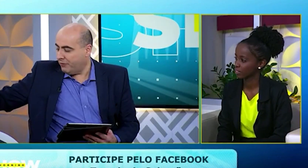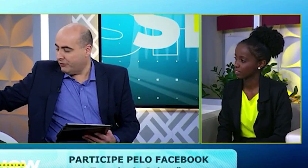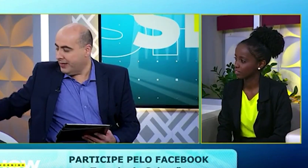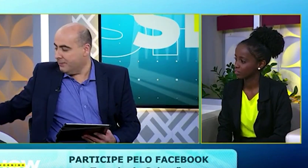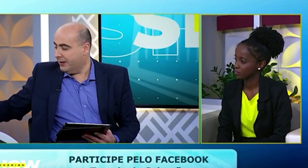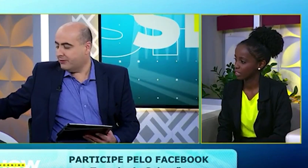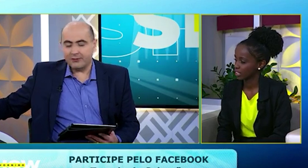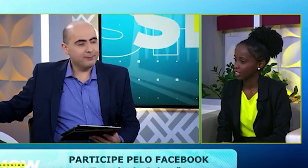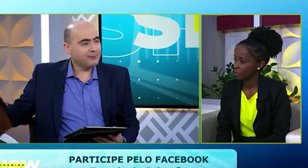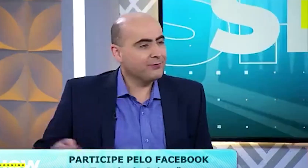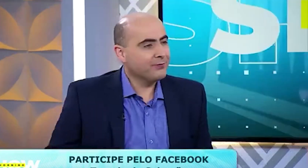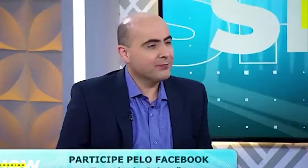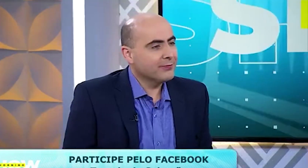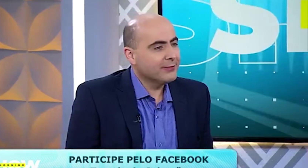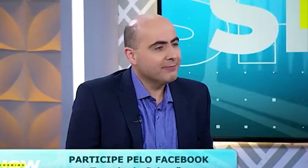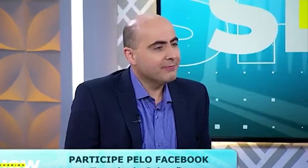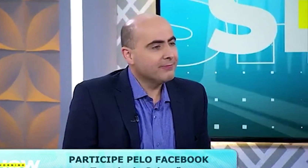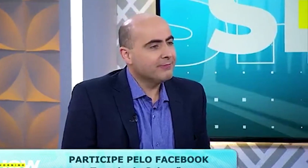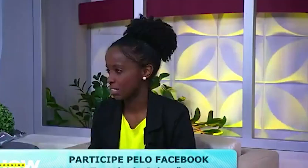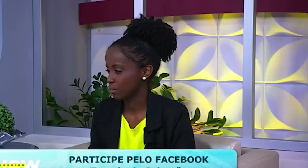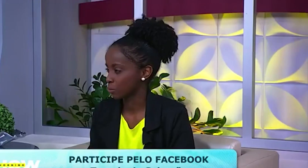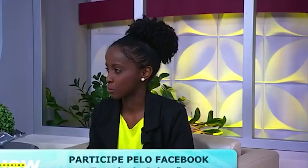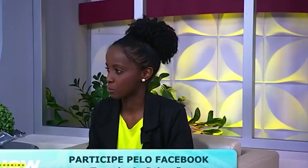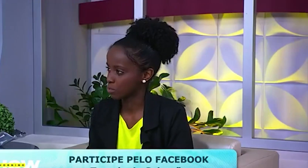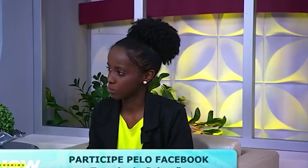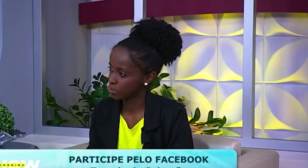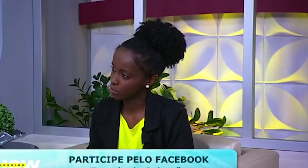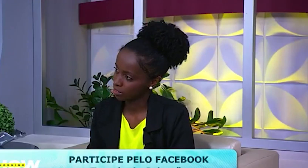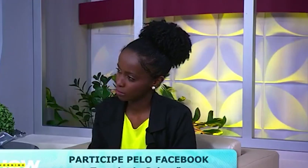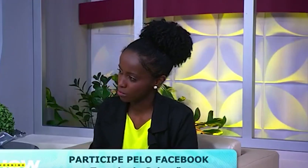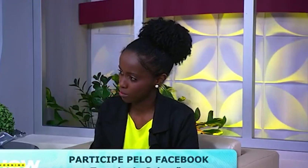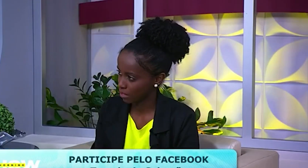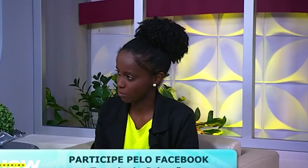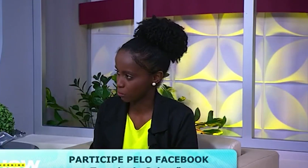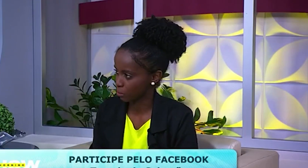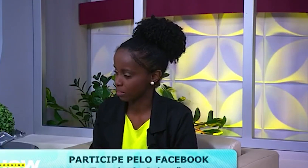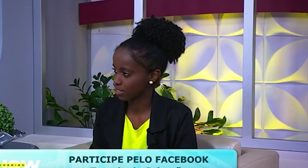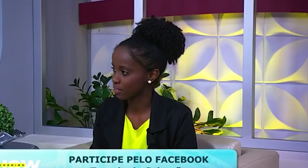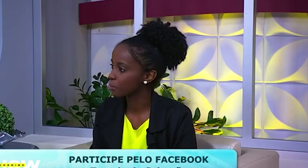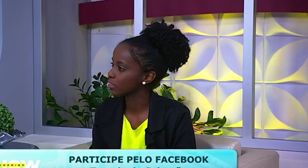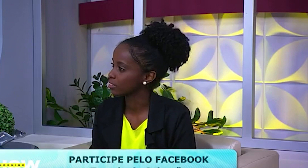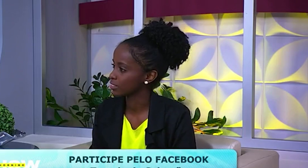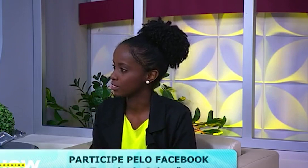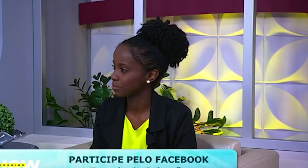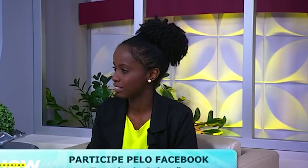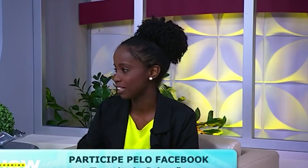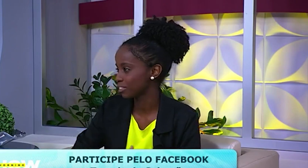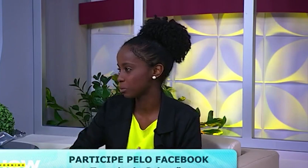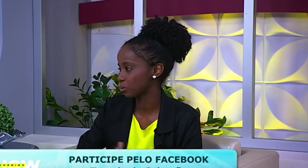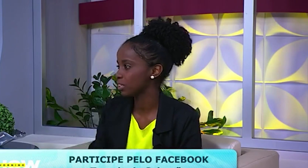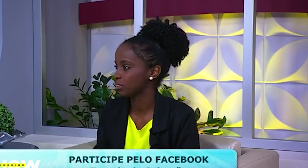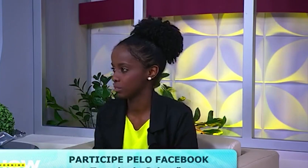EVG Libras? O trabalho, ele tem em torno de mais ou menos quatro anos e meio. Vamos completar cinco anos. Então,